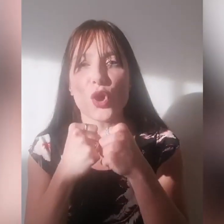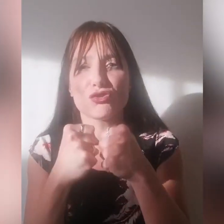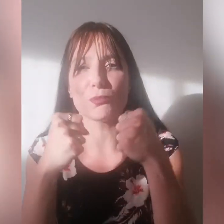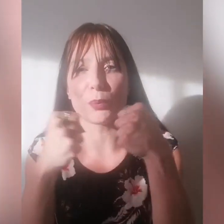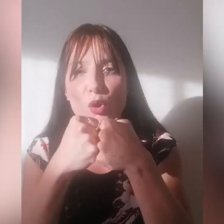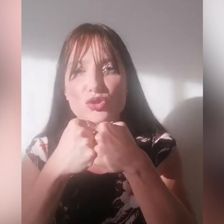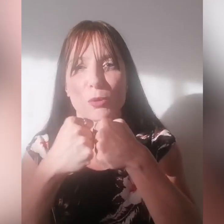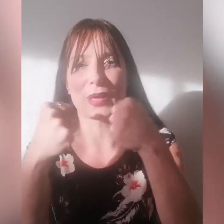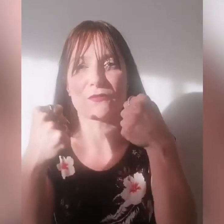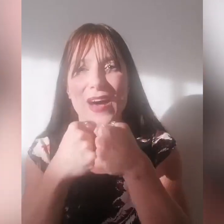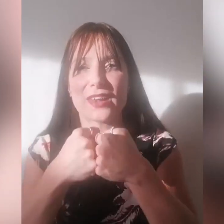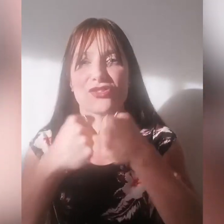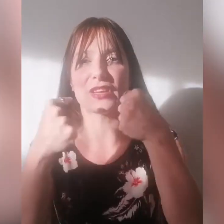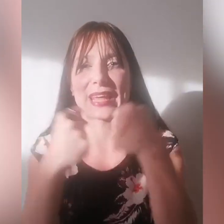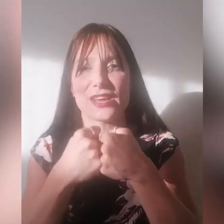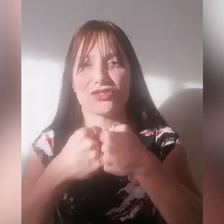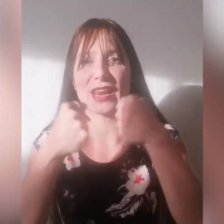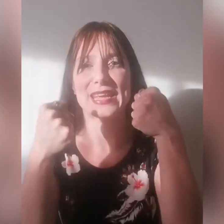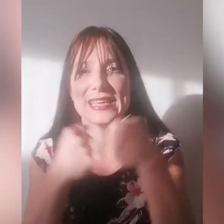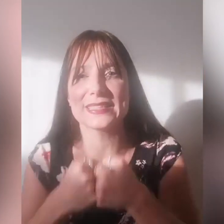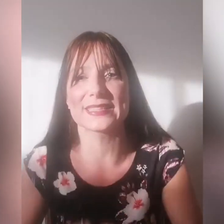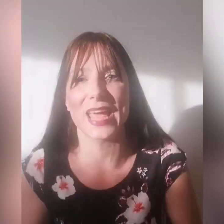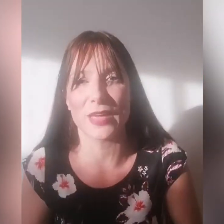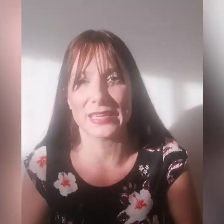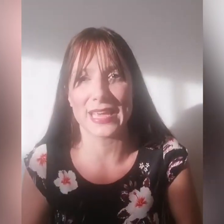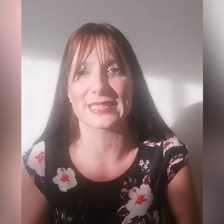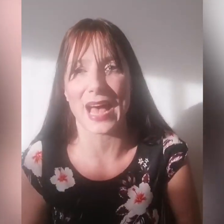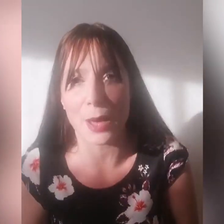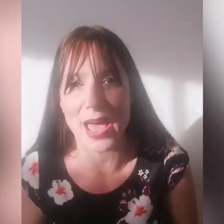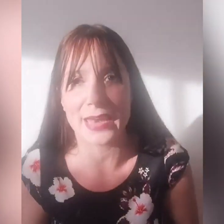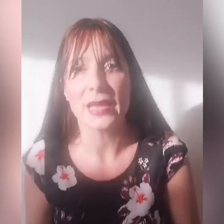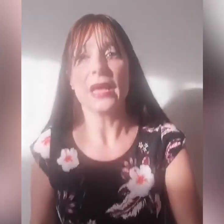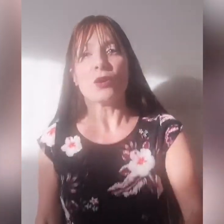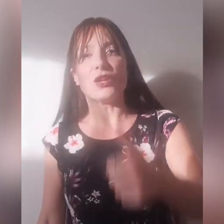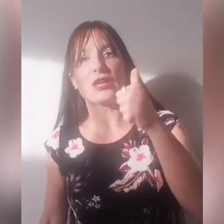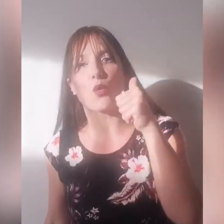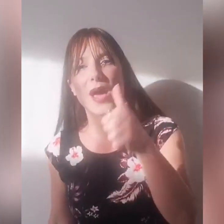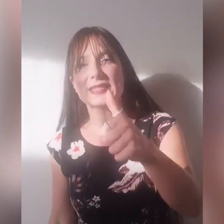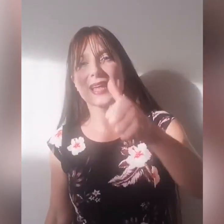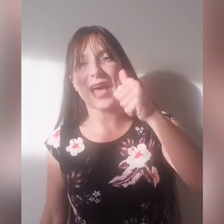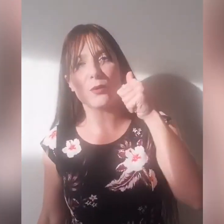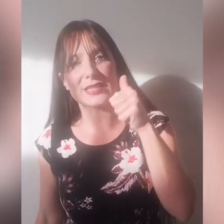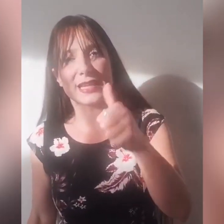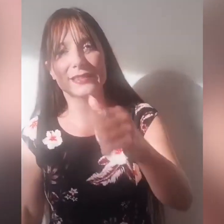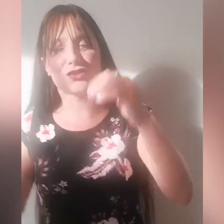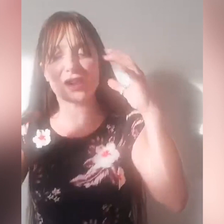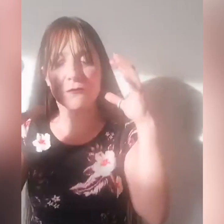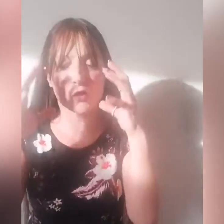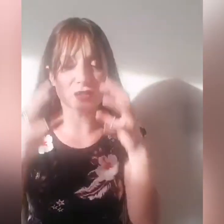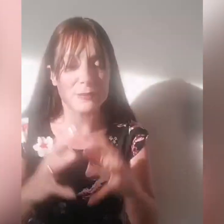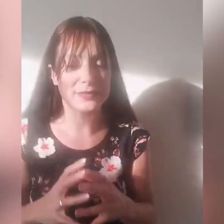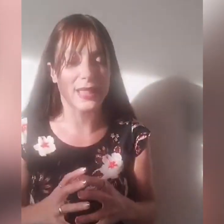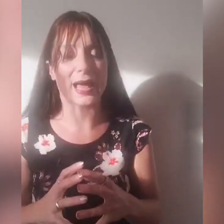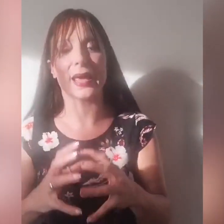qui oggi pronto per farci crescere insieme chiesa, amè? Quindi questa è una strategia fondamentale,